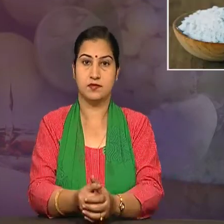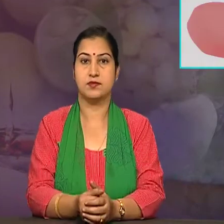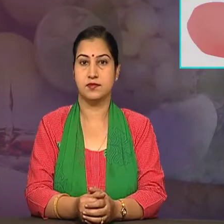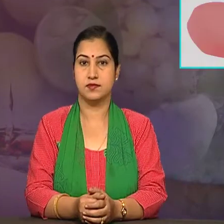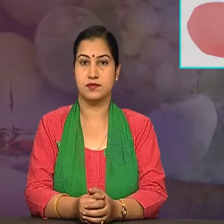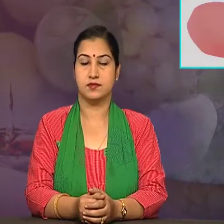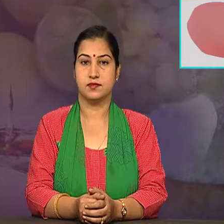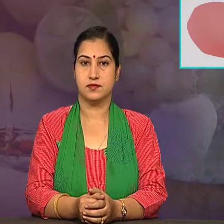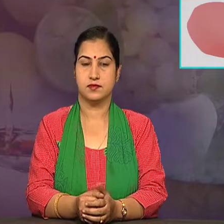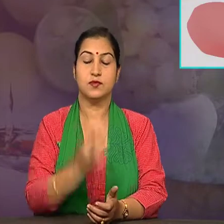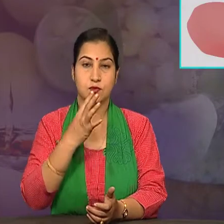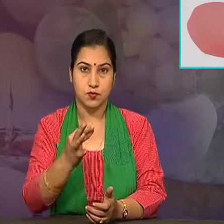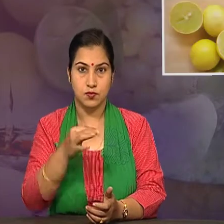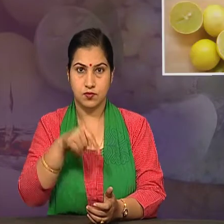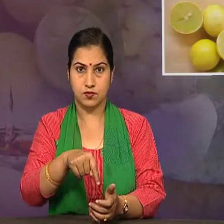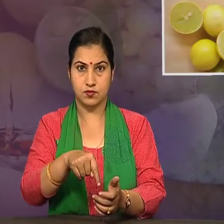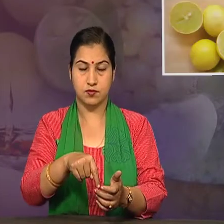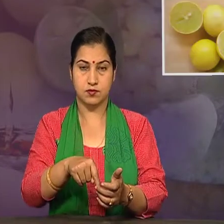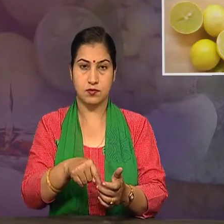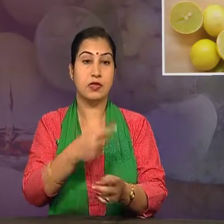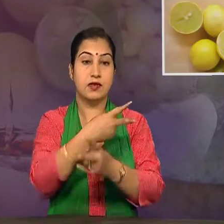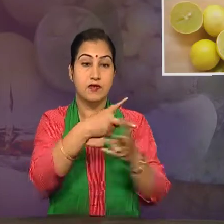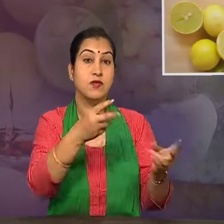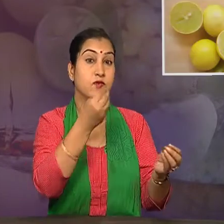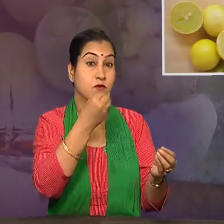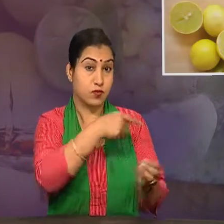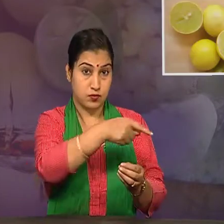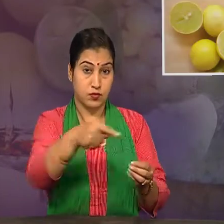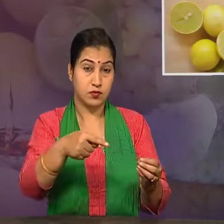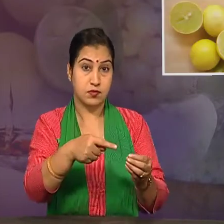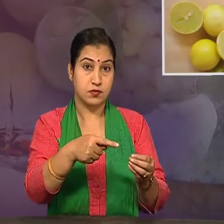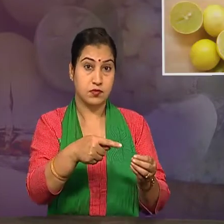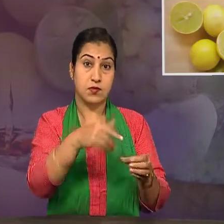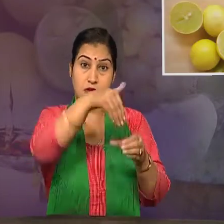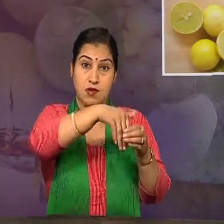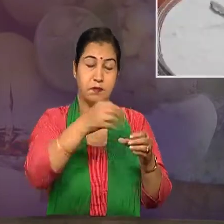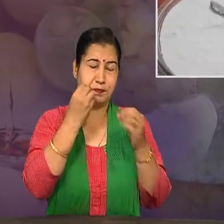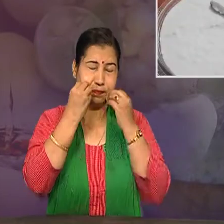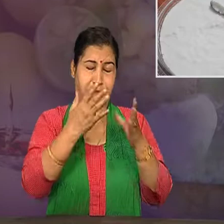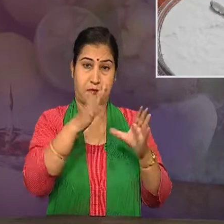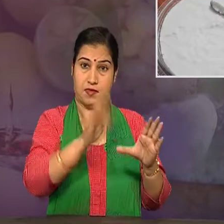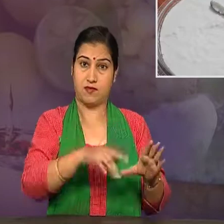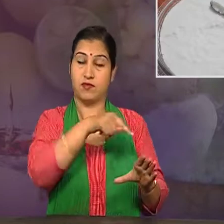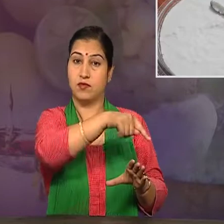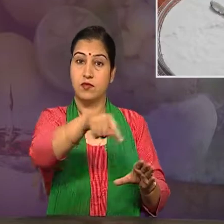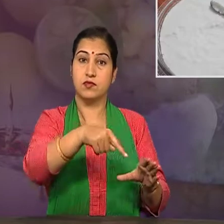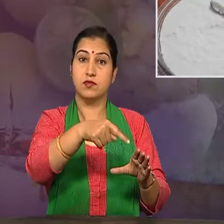दरसल, जिन पदार्थों का स्वाद खटा होता है, उनमें अमल